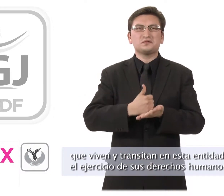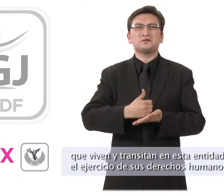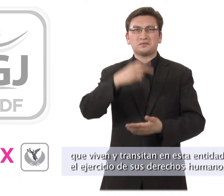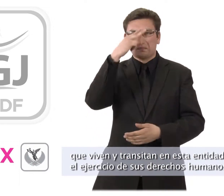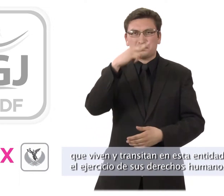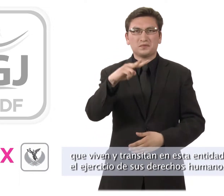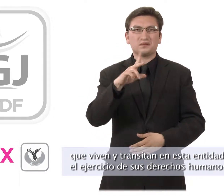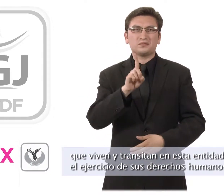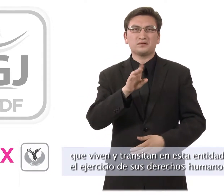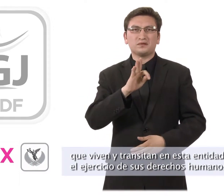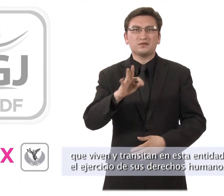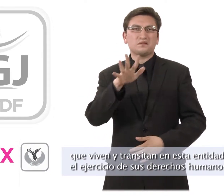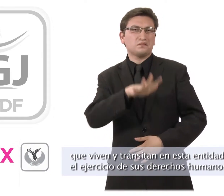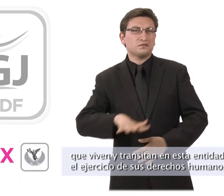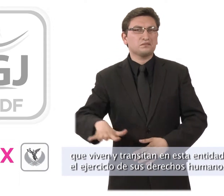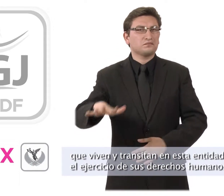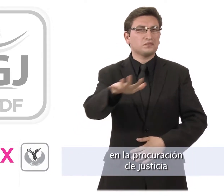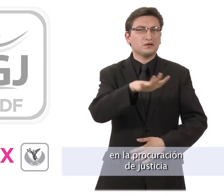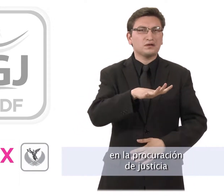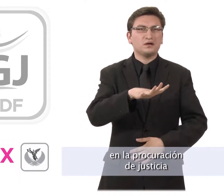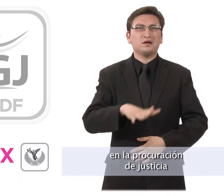derechos humanos en la Procuración de Justicia.